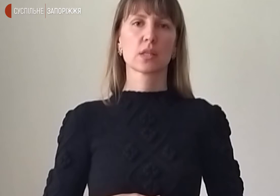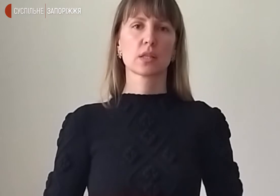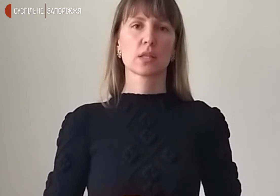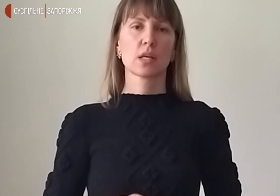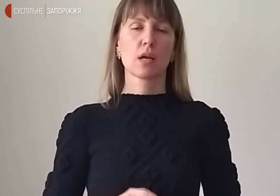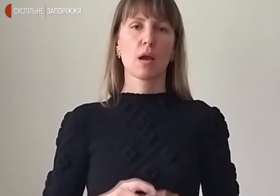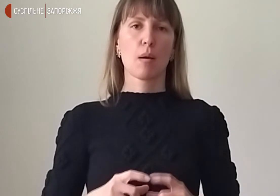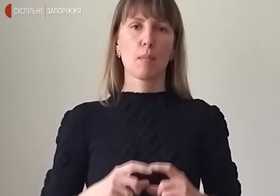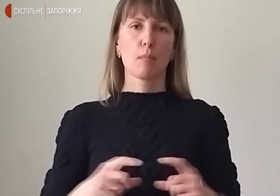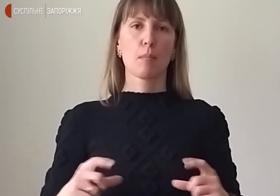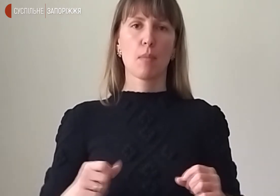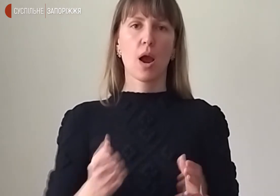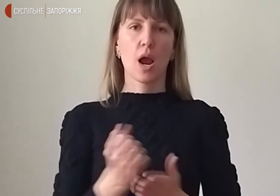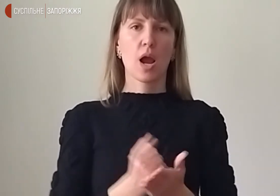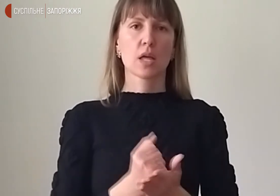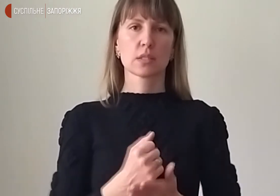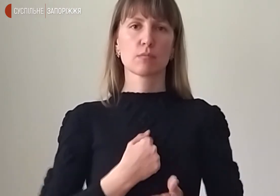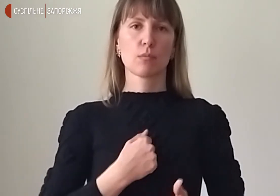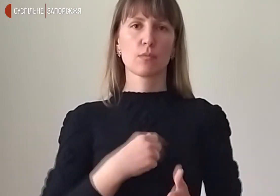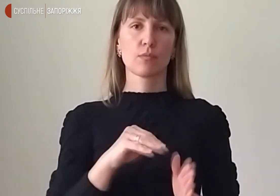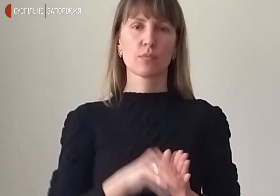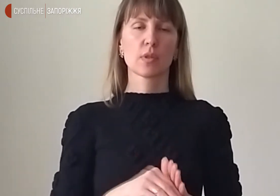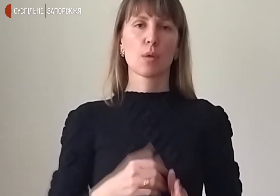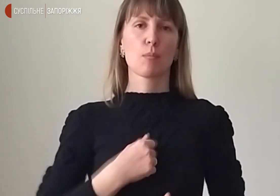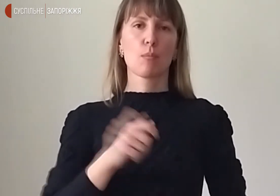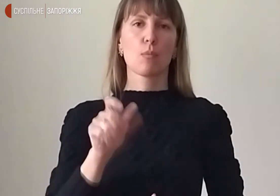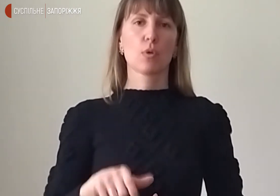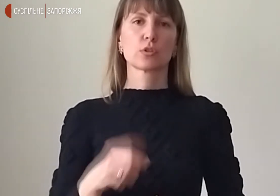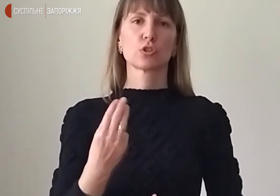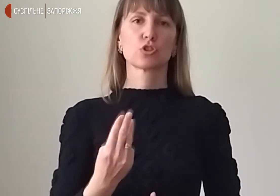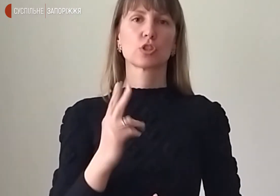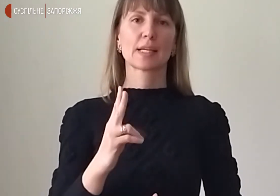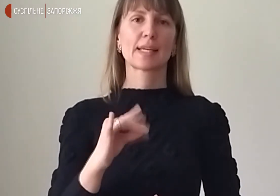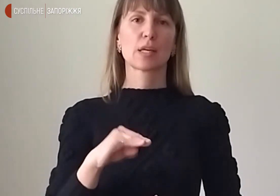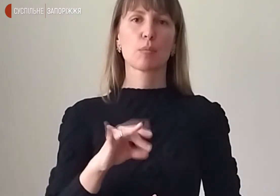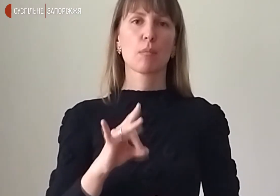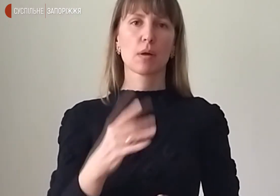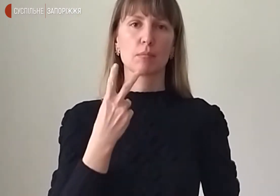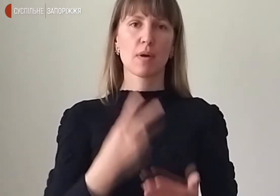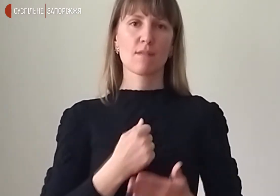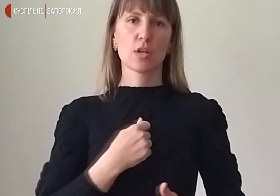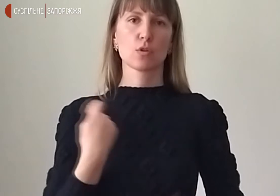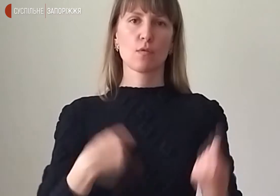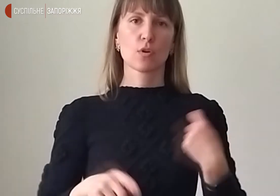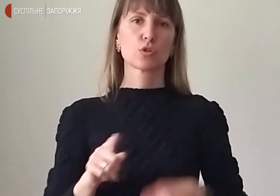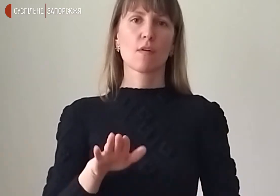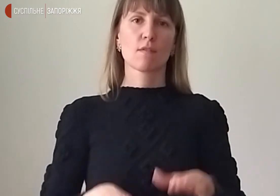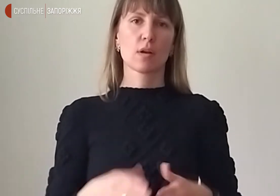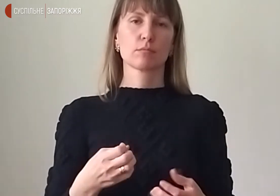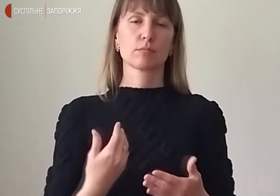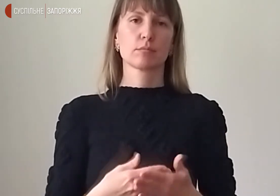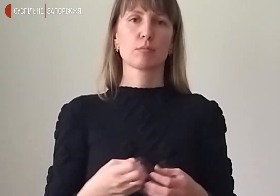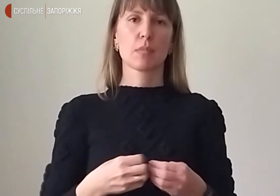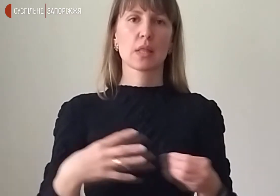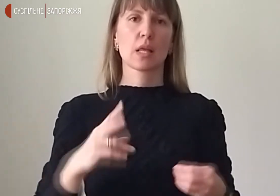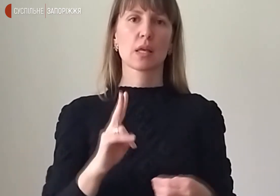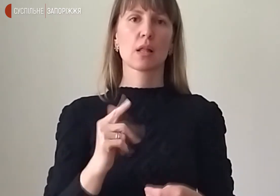магазини з боєприпасами. Боїць із позовним «Шкипер» показує військову амуніцію, що важить близько 15 кілогранів.